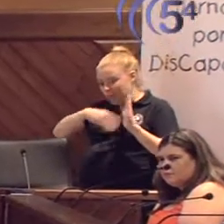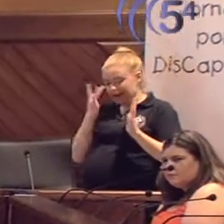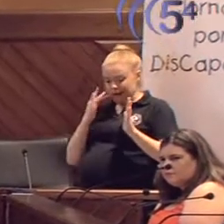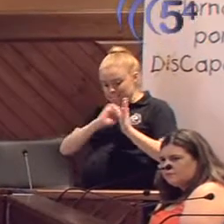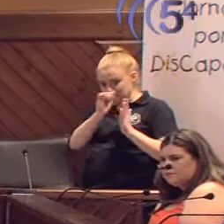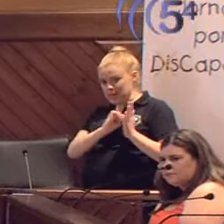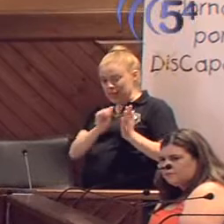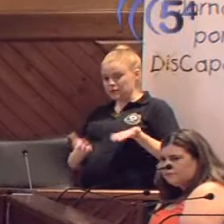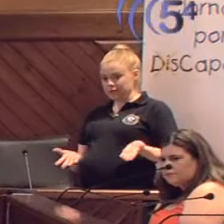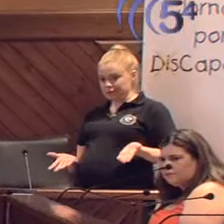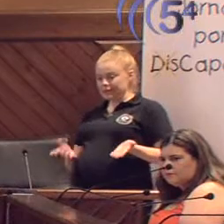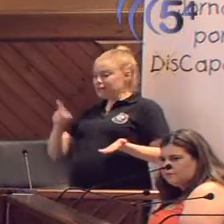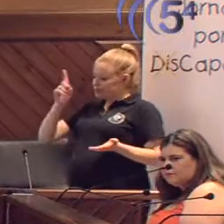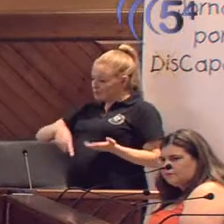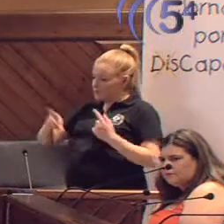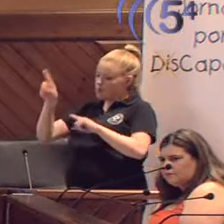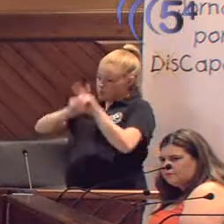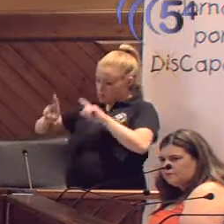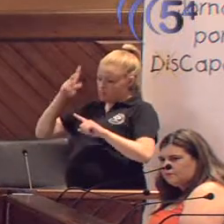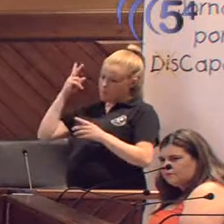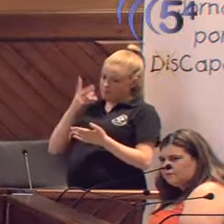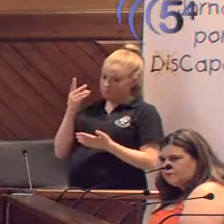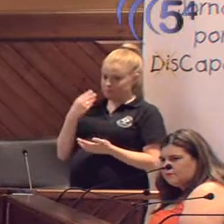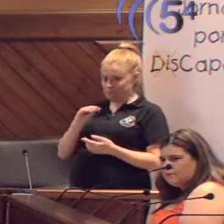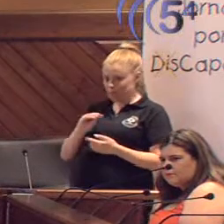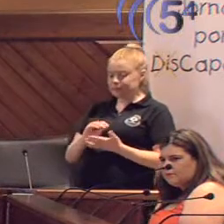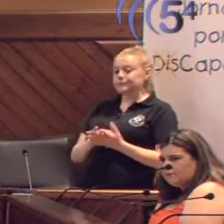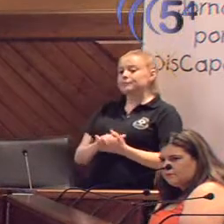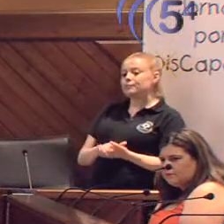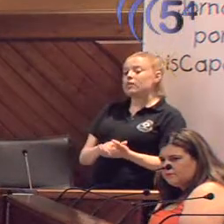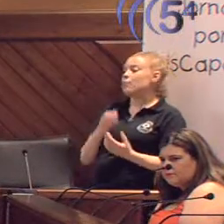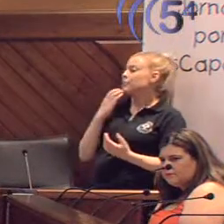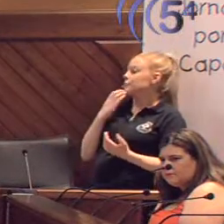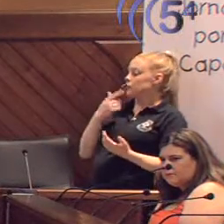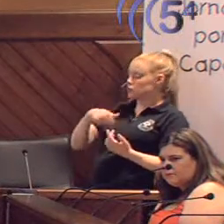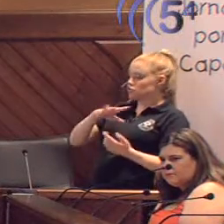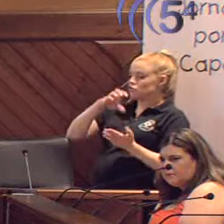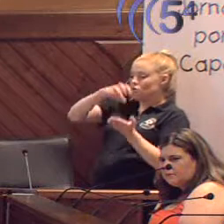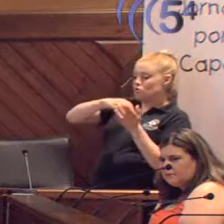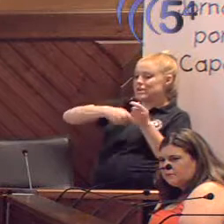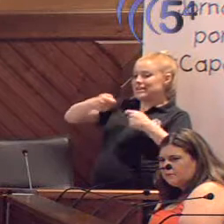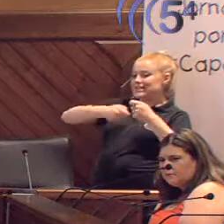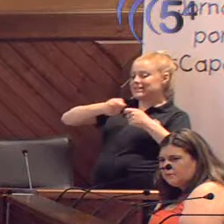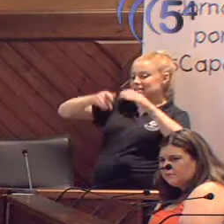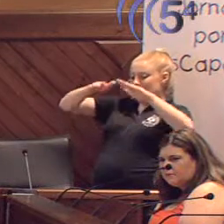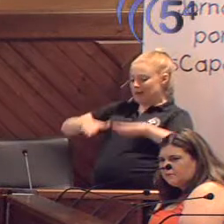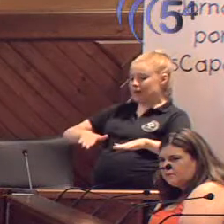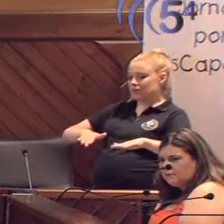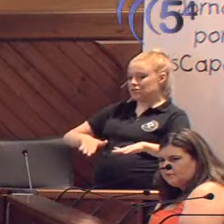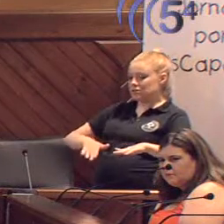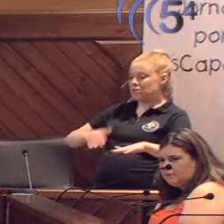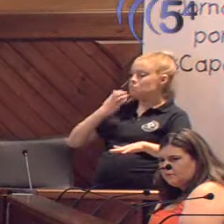de eso, también hay otro problema. Cuando nosotros nos paramos en una tienda cualquiera y hay arriba